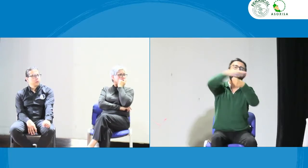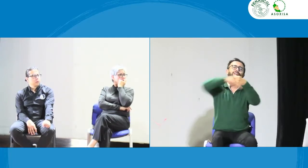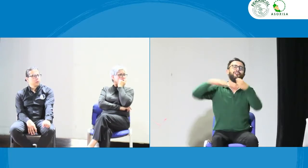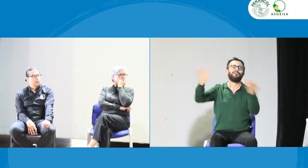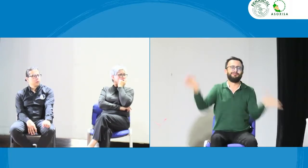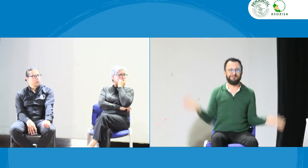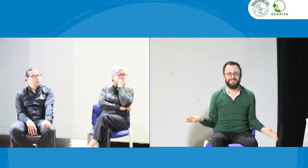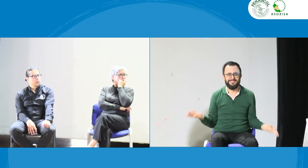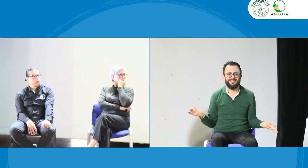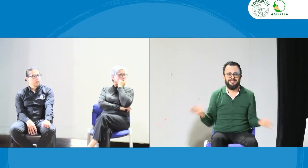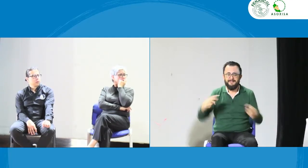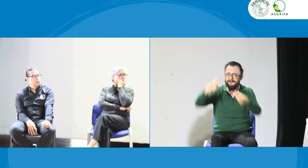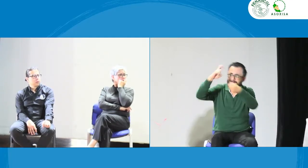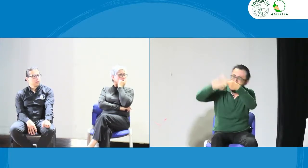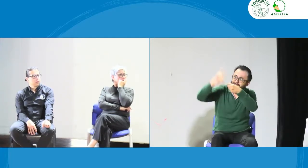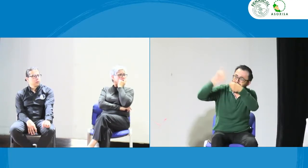hacen ustedes? La federación.